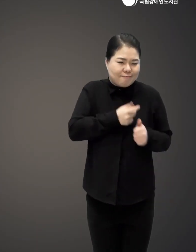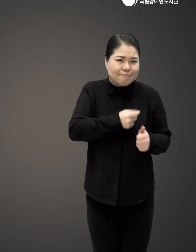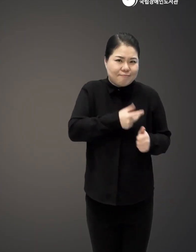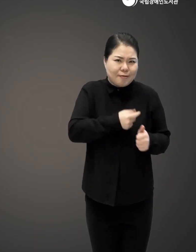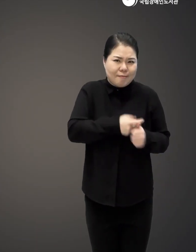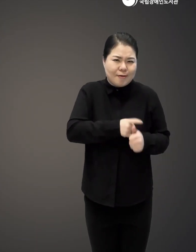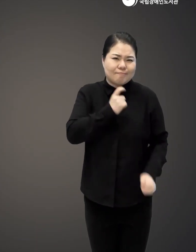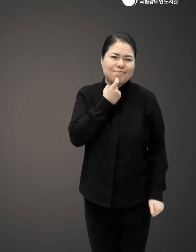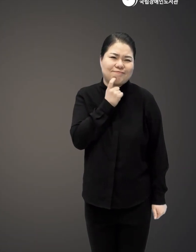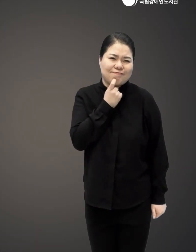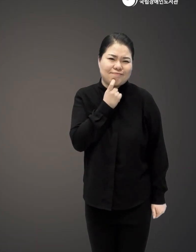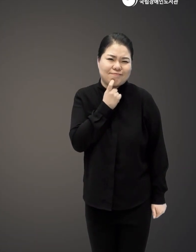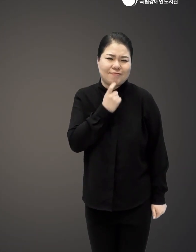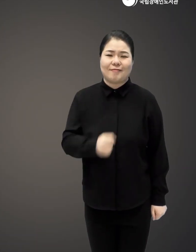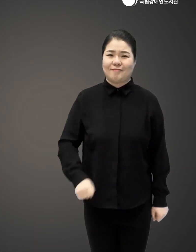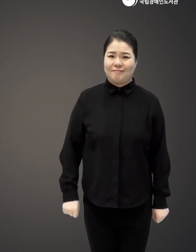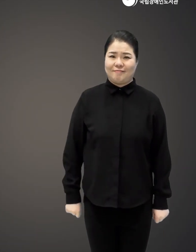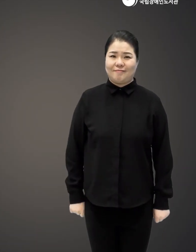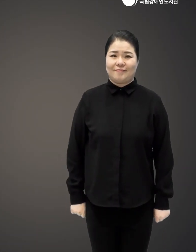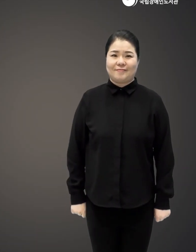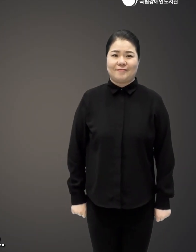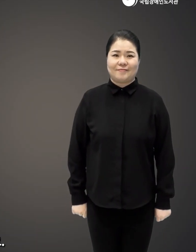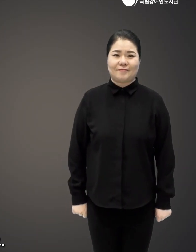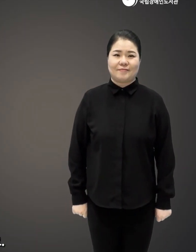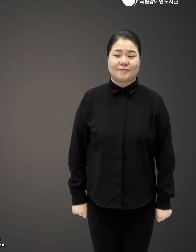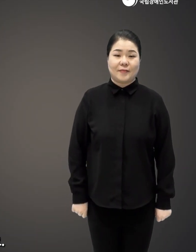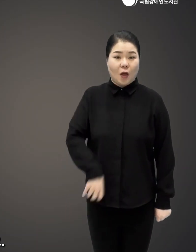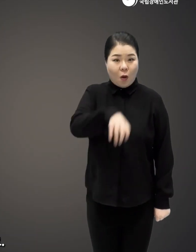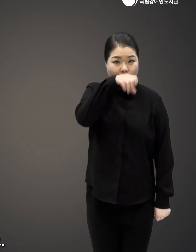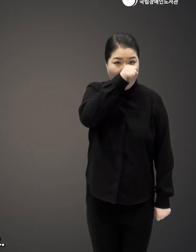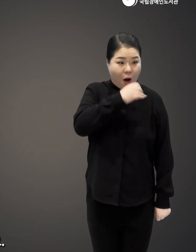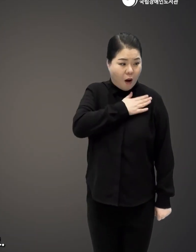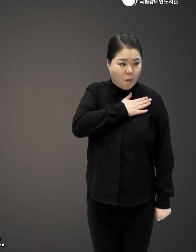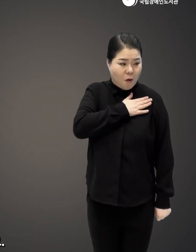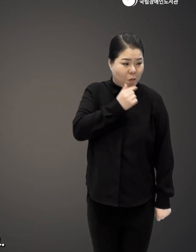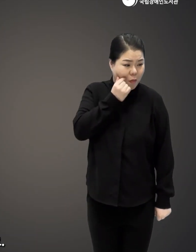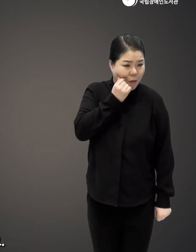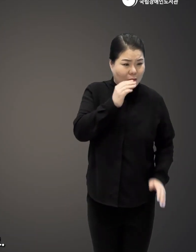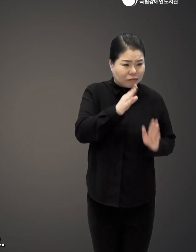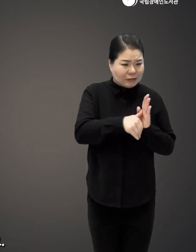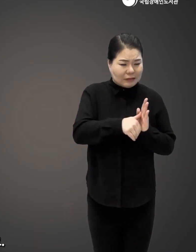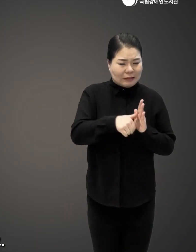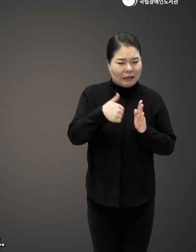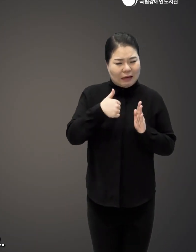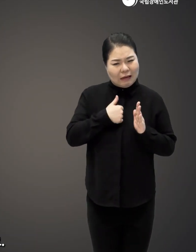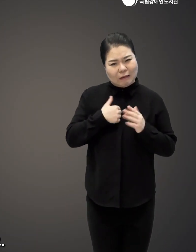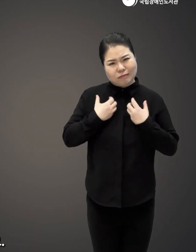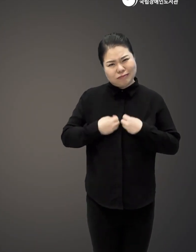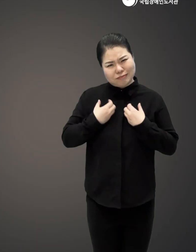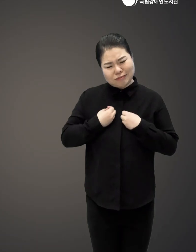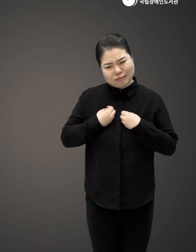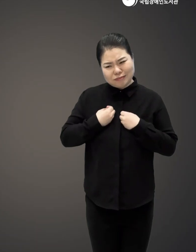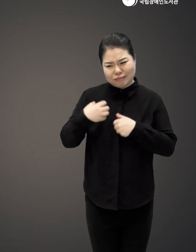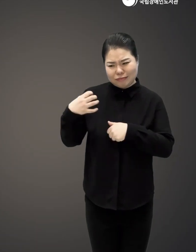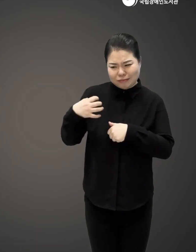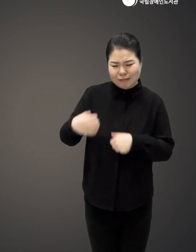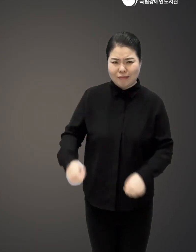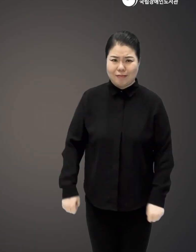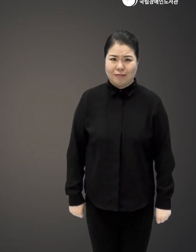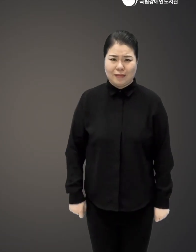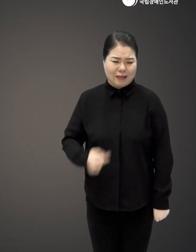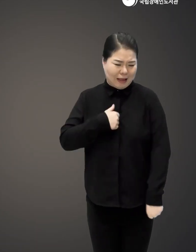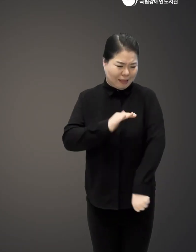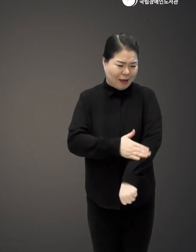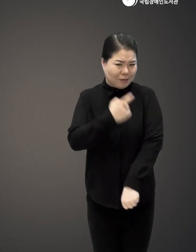감정만 느끼게끔 강요를 하는 겁니다 그러다가 그러지 못한 자신을 자책해버리기도 하고요 자신의 이